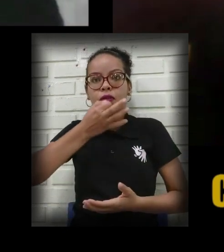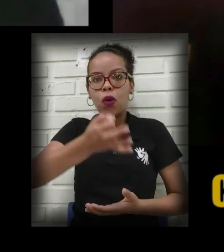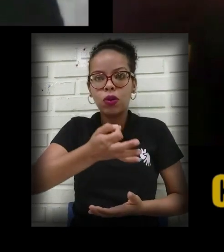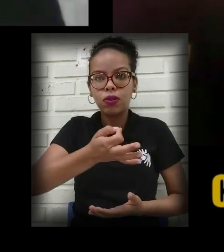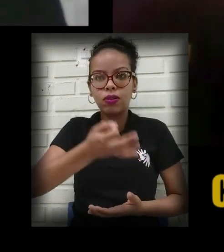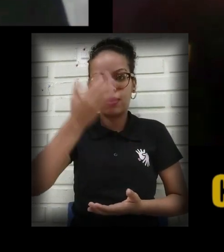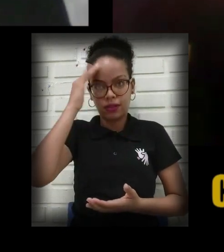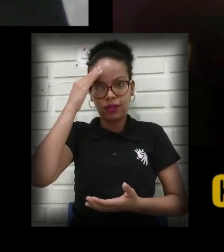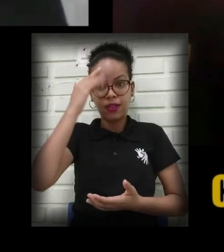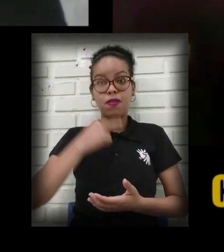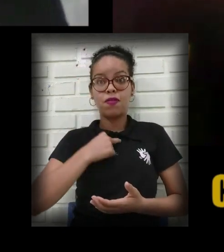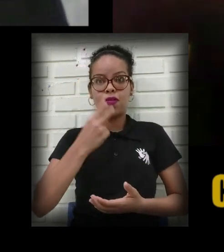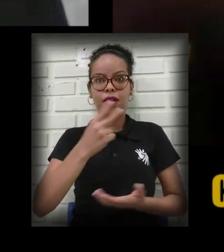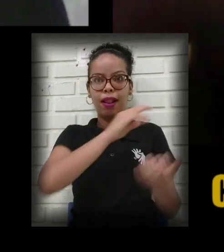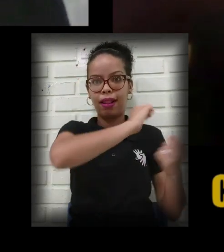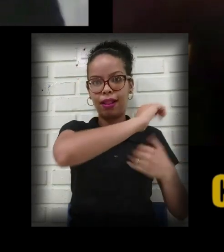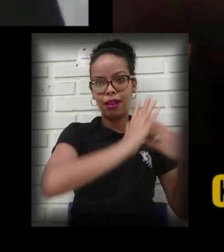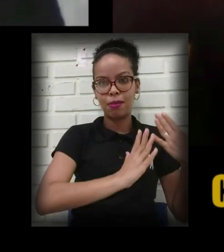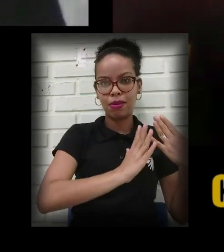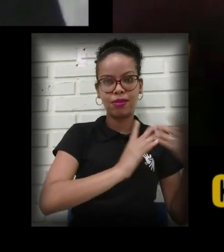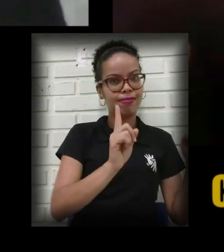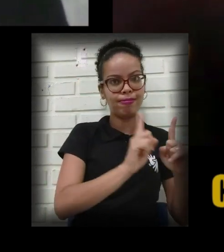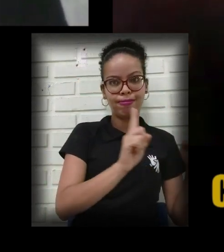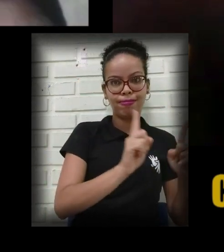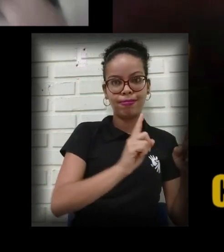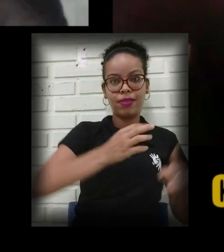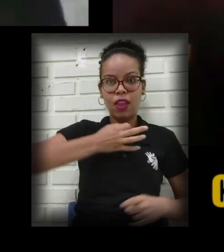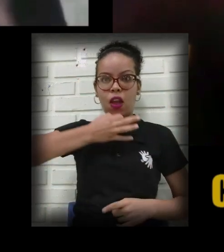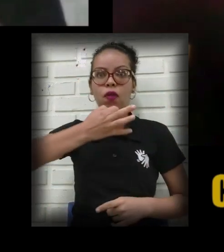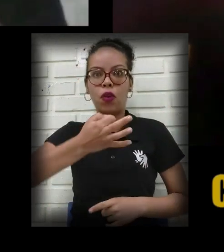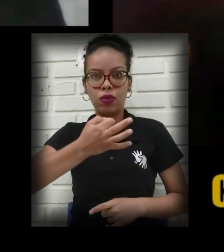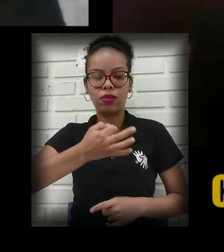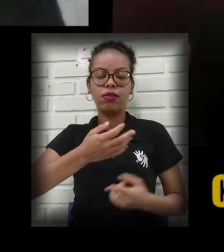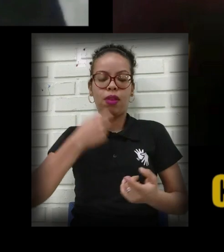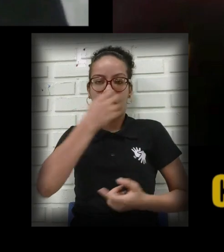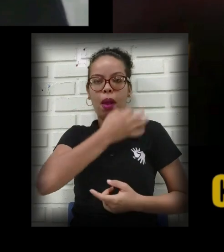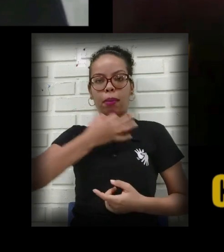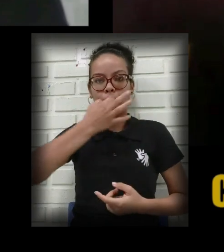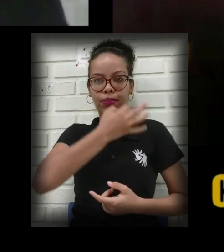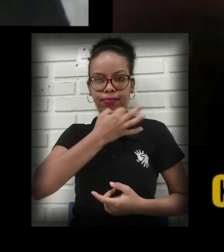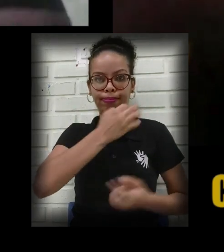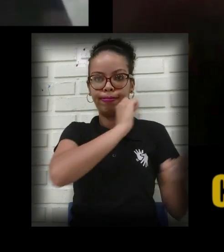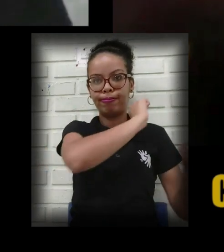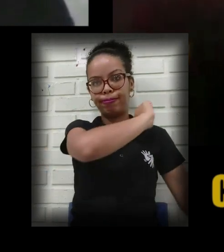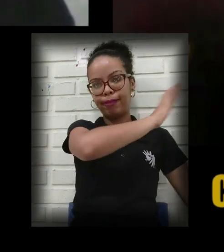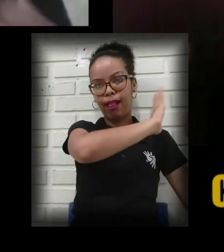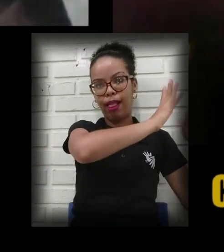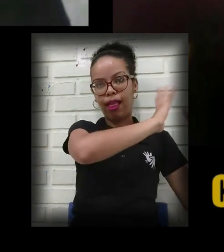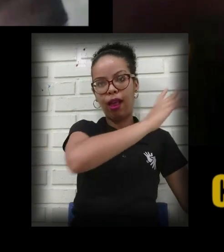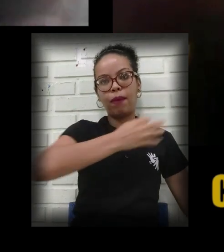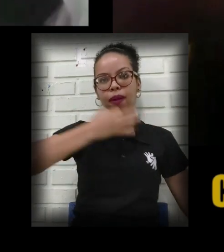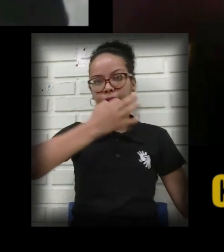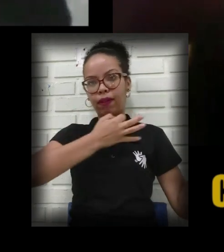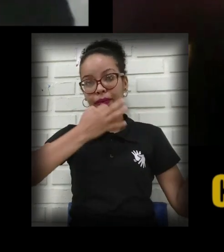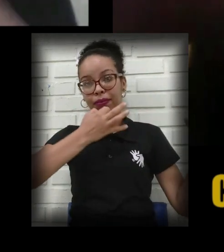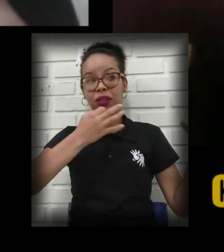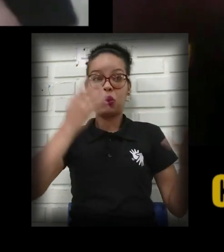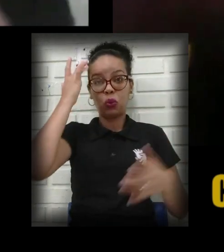a voz do surdo. Pense aí. Acho que todas as intérpretes vão dizer isso também. Eu não sei se